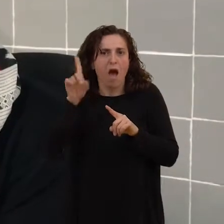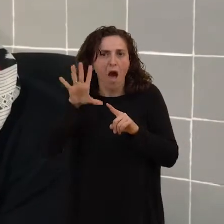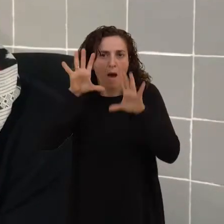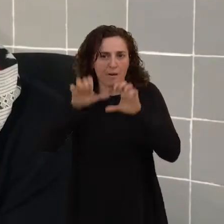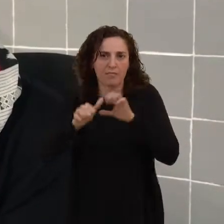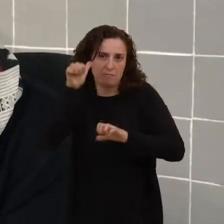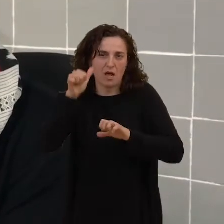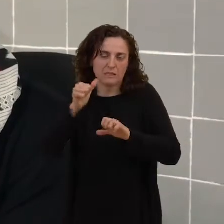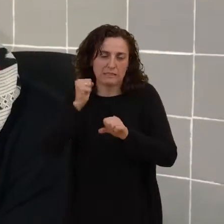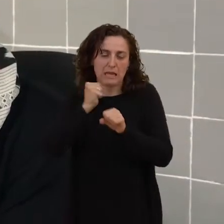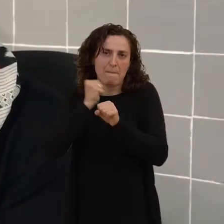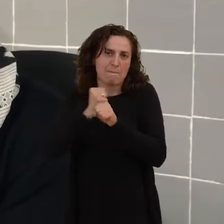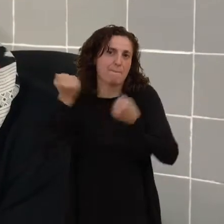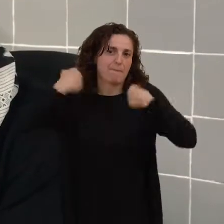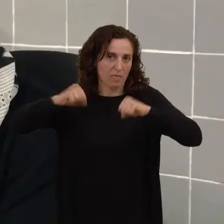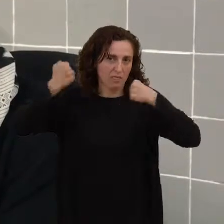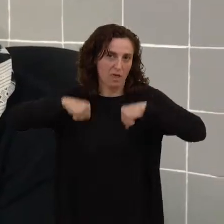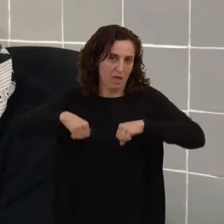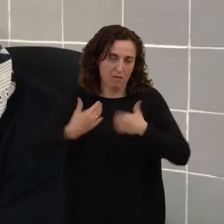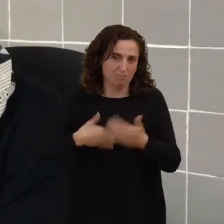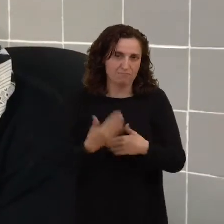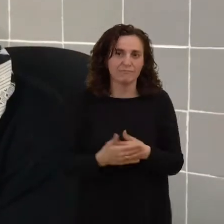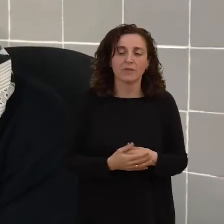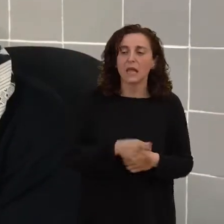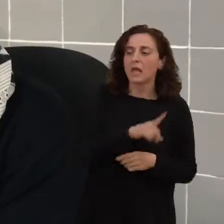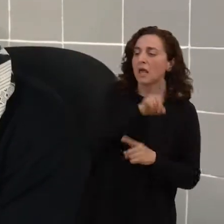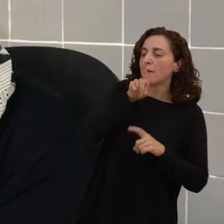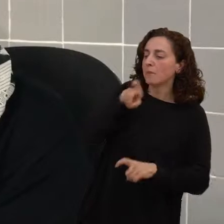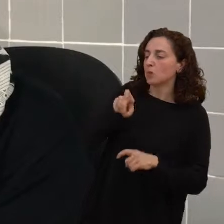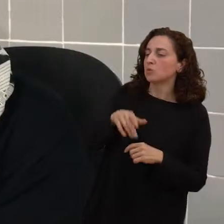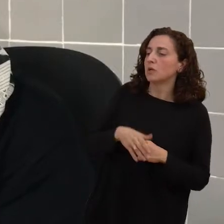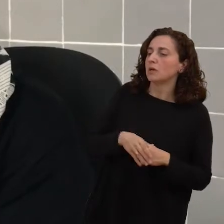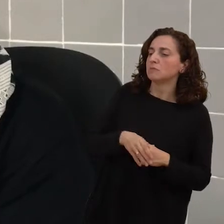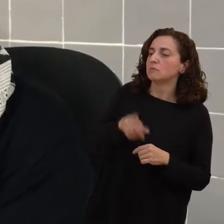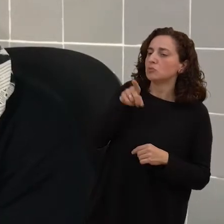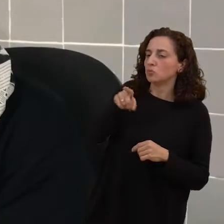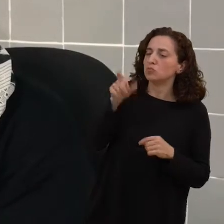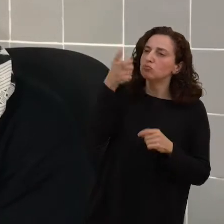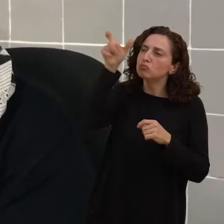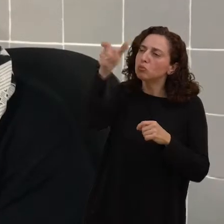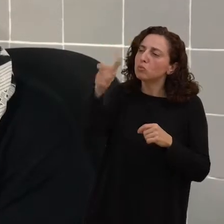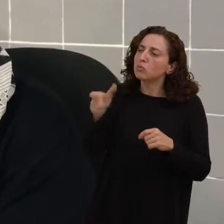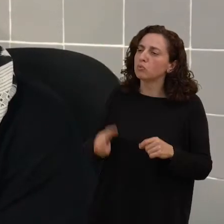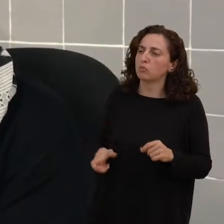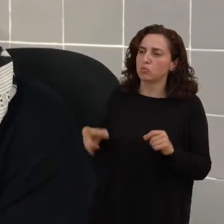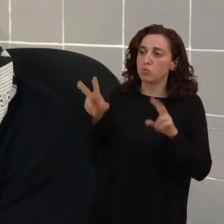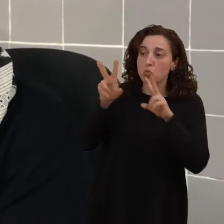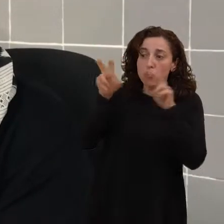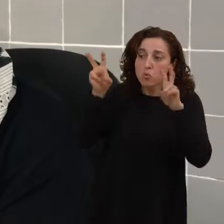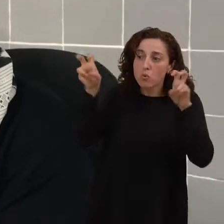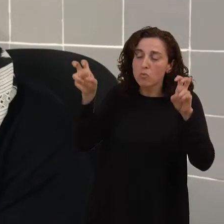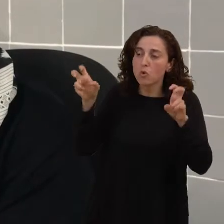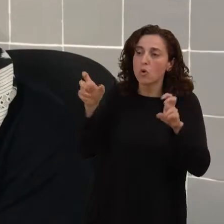luego cuando más aprendes es en el día a día. ¿Qué ocurre, por ejemplo, cuando tenemos muchos términos nuevos o muchos términos